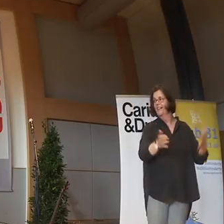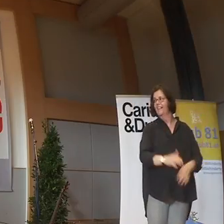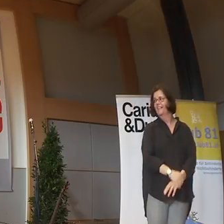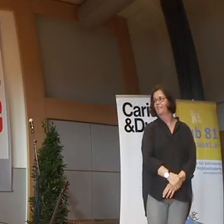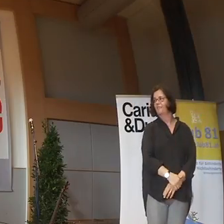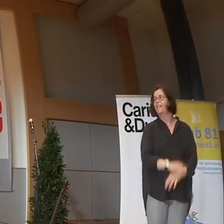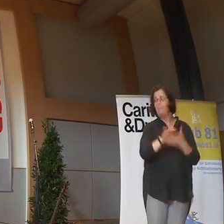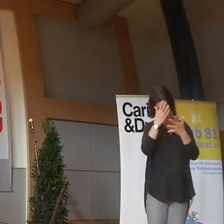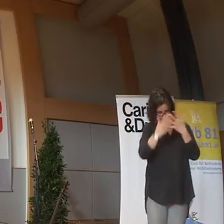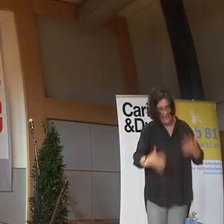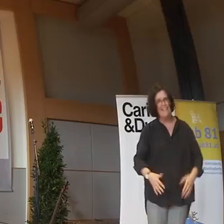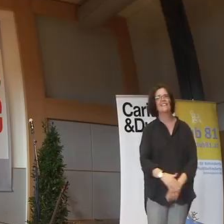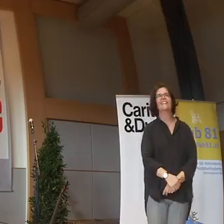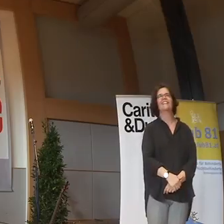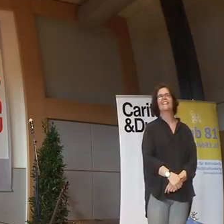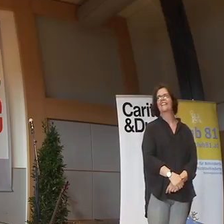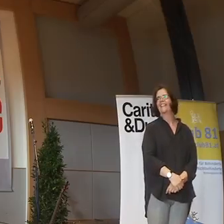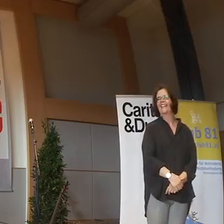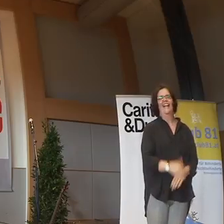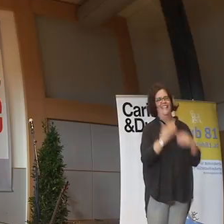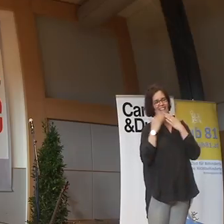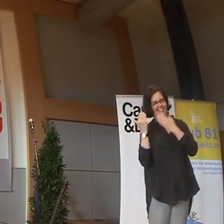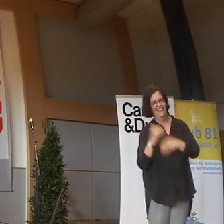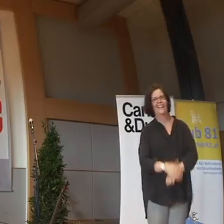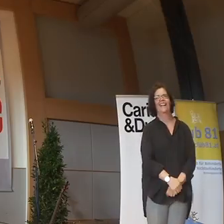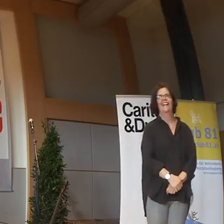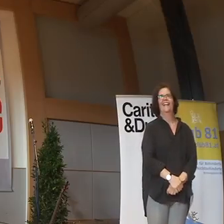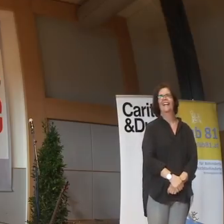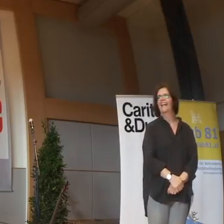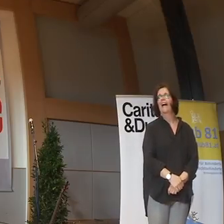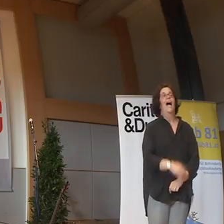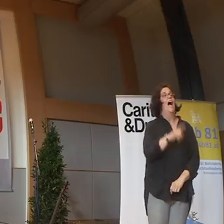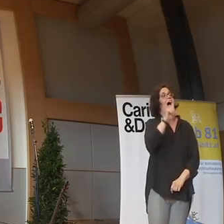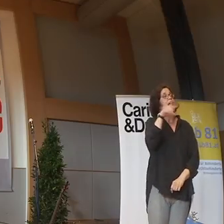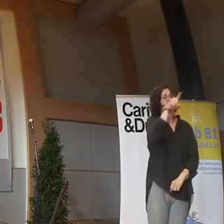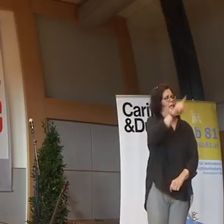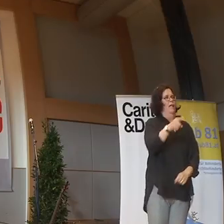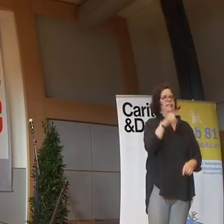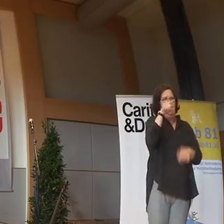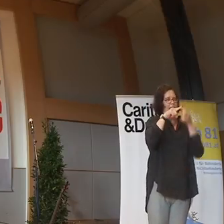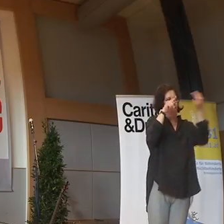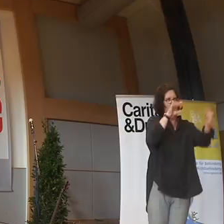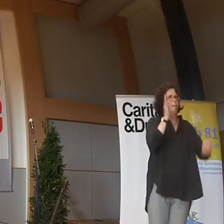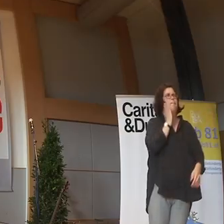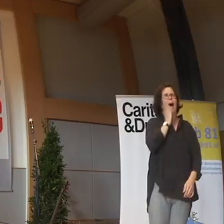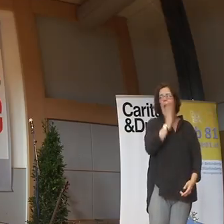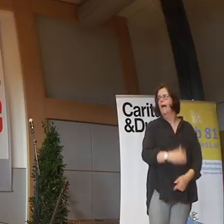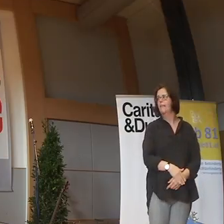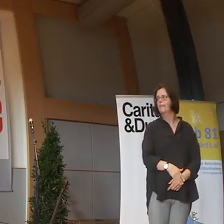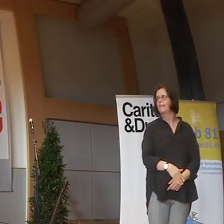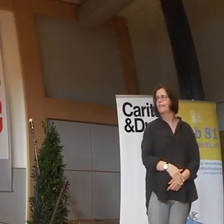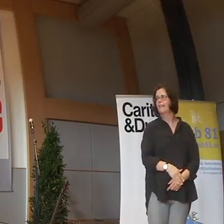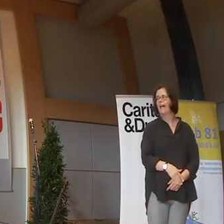in Gebärdensprache. Danke sehr. Der Laserpointer Zeigefinger der Peinlichkeit. Das ist der